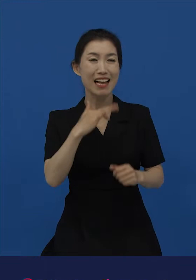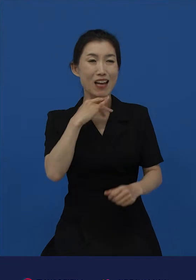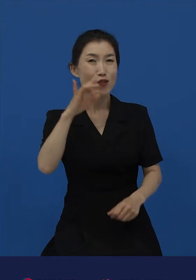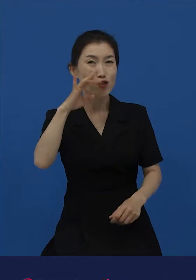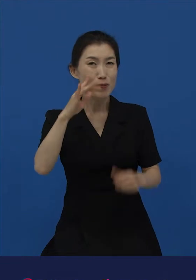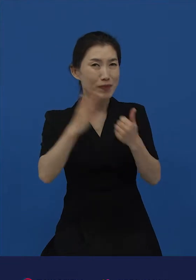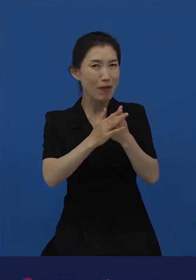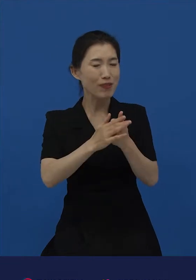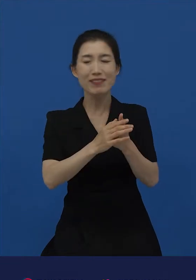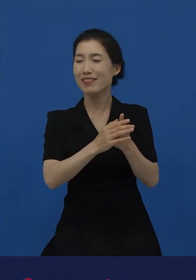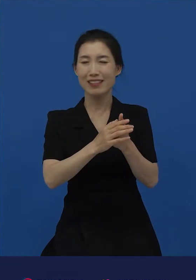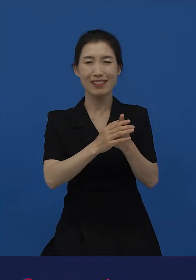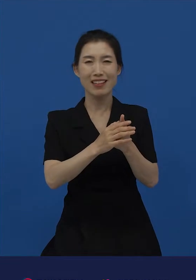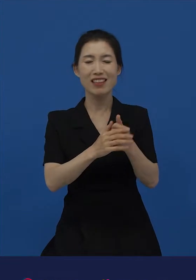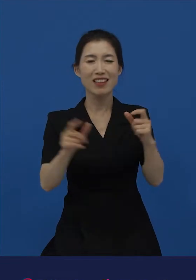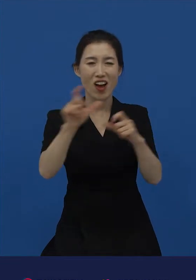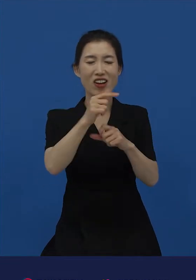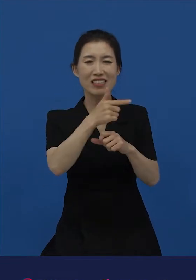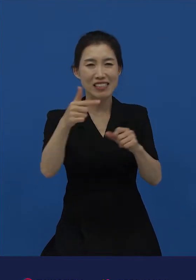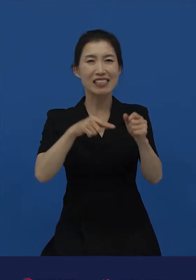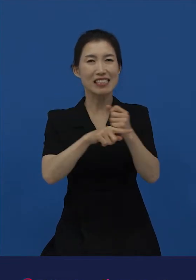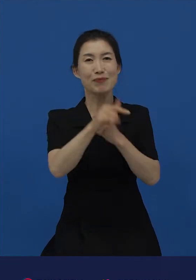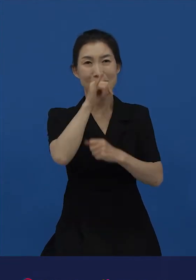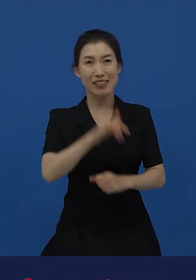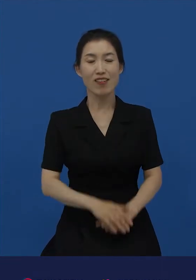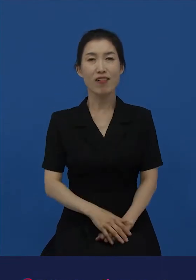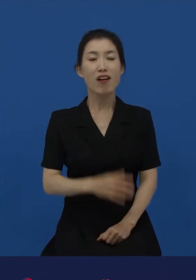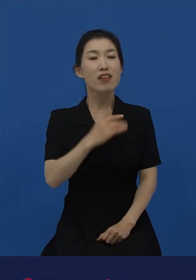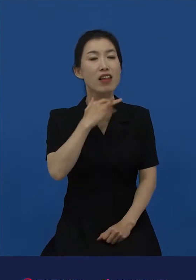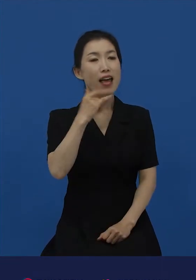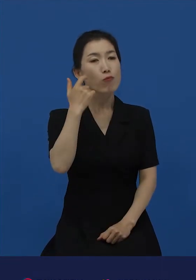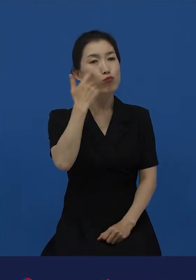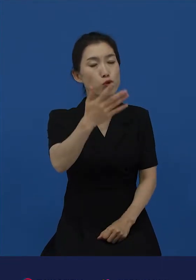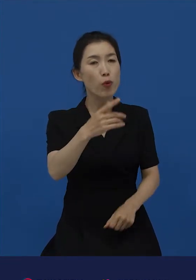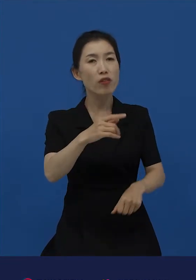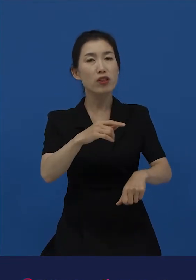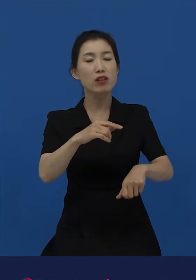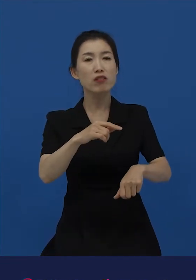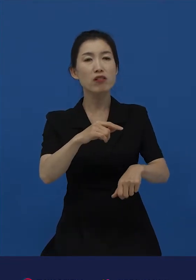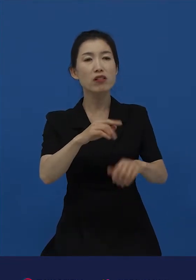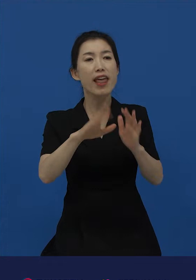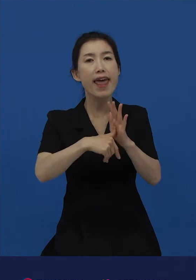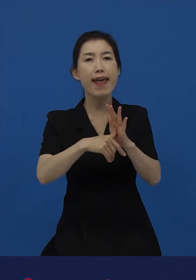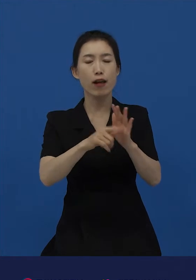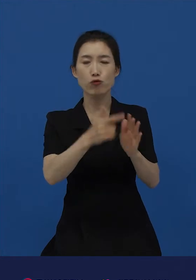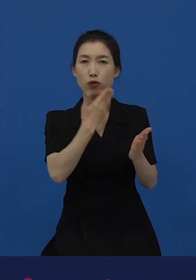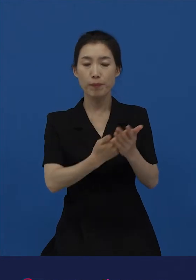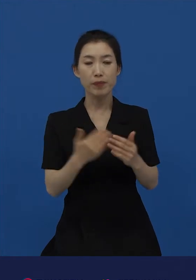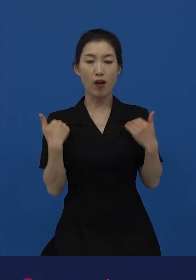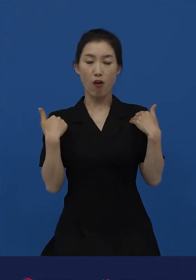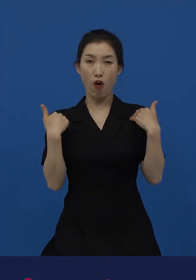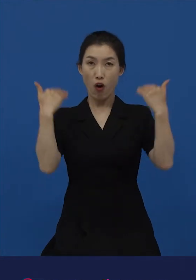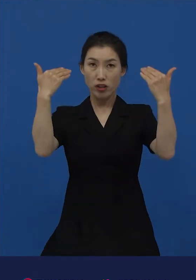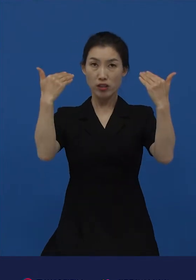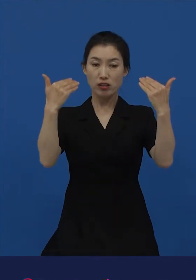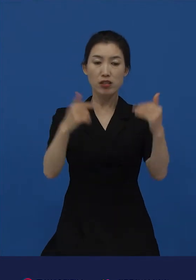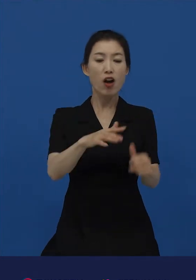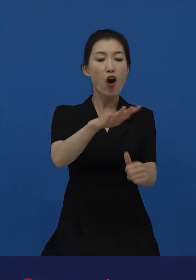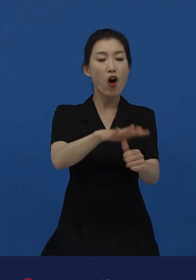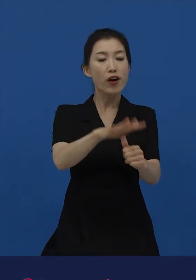있습니다. 나이를 묻는 시점도 매우 흥미롭습니다. 어른들은 아이들에게 만나자마자